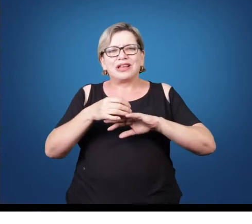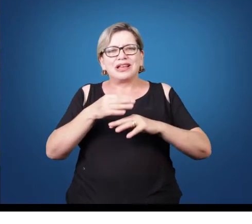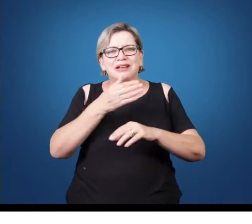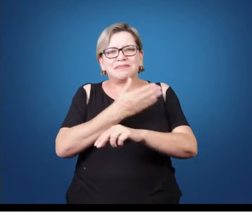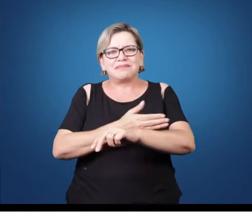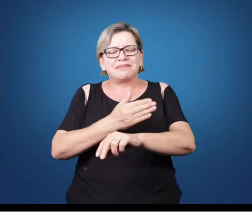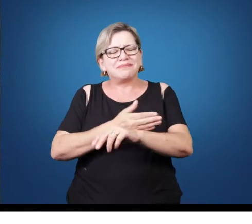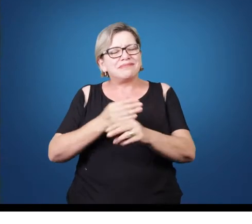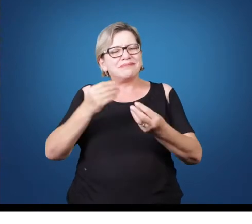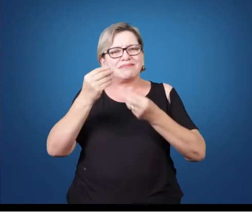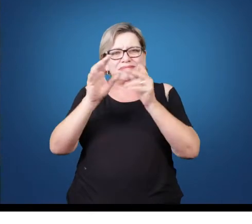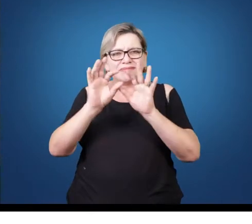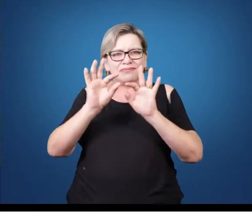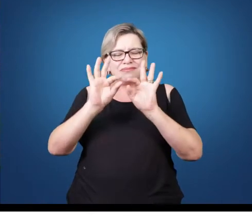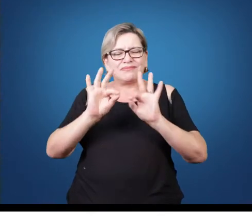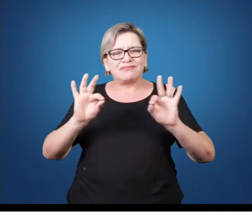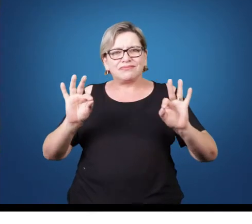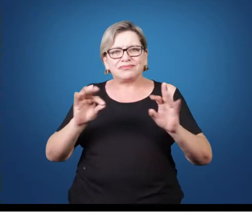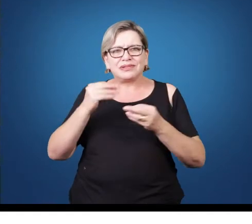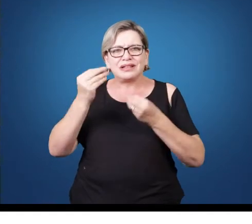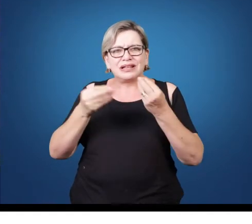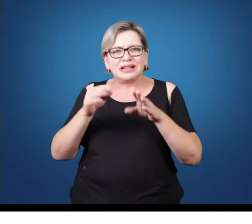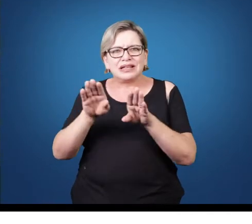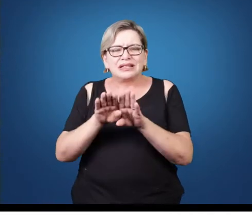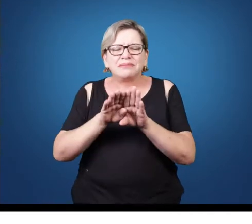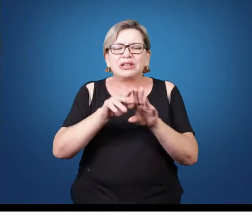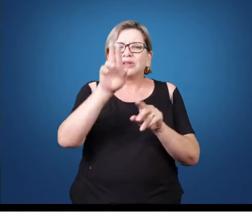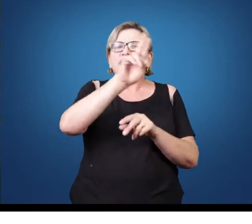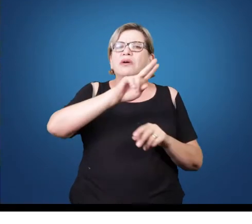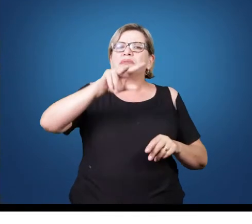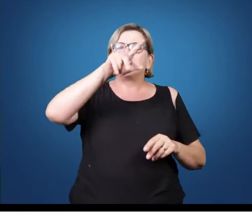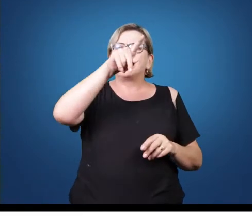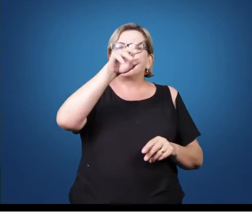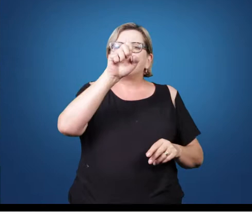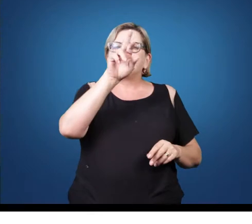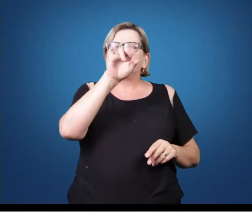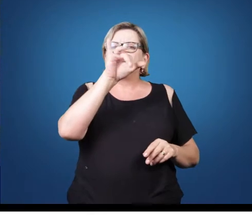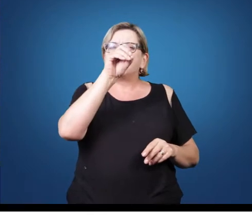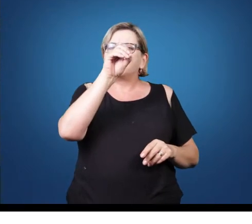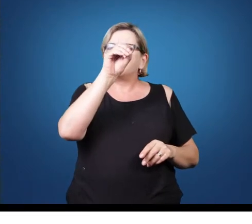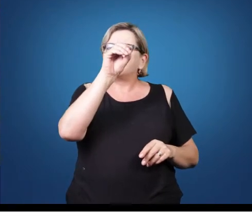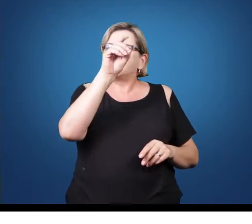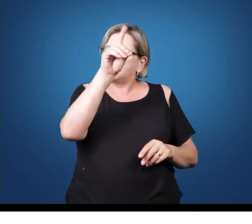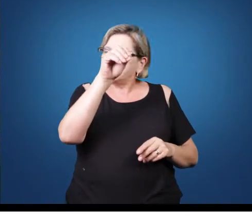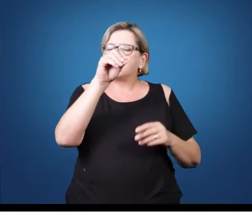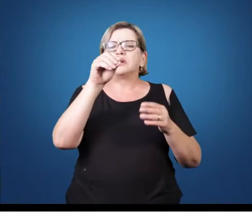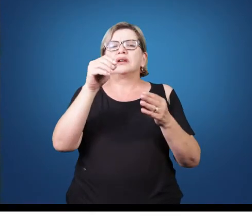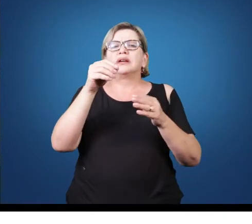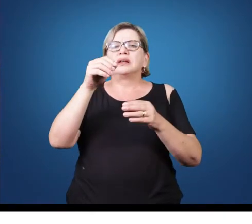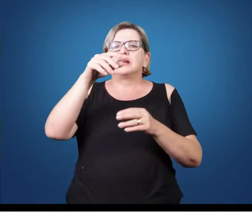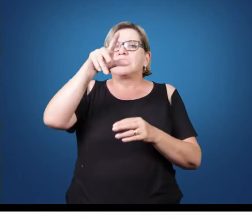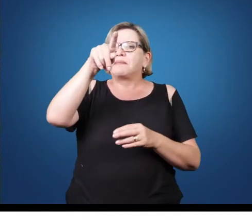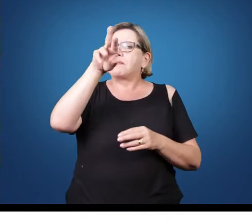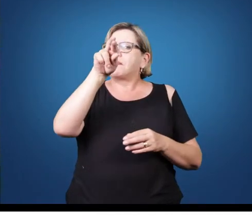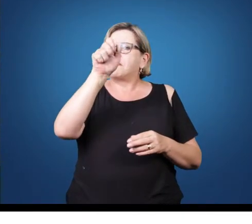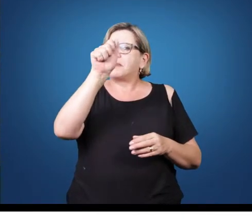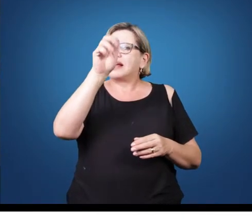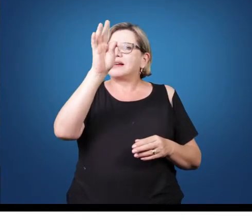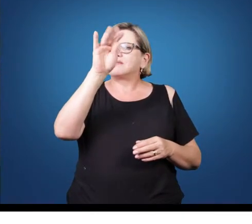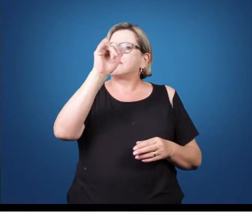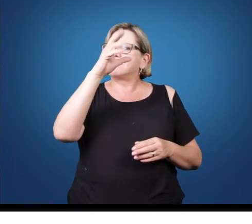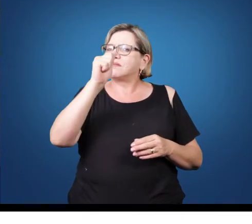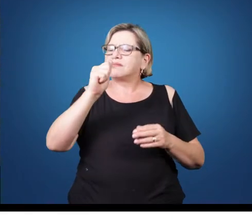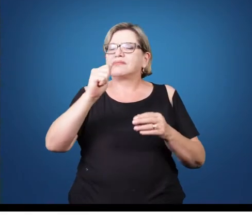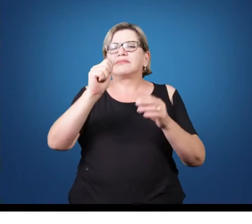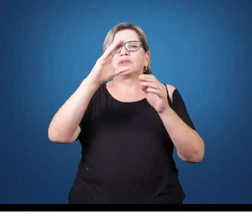comum. Eu não, Do que é conhecido academicamente por período da prática comum. Esses dois pilares, como eu já falei anteriormente,